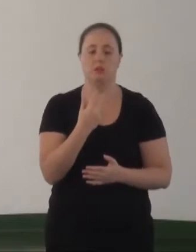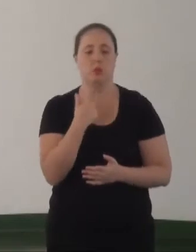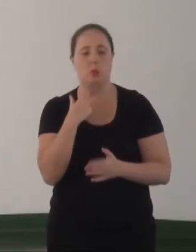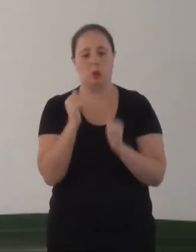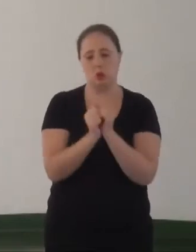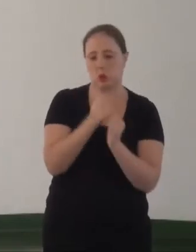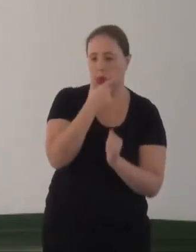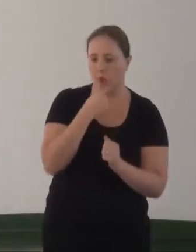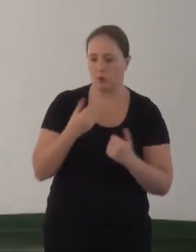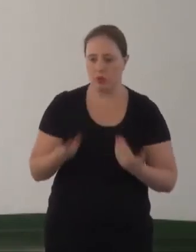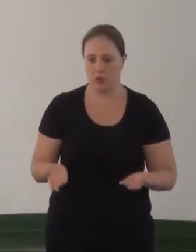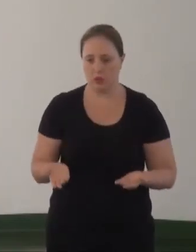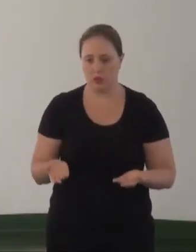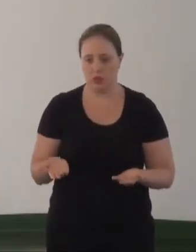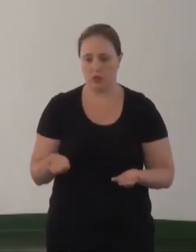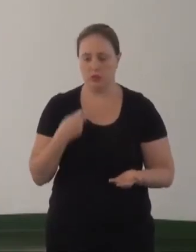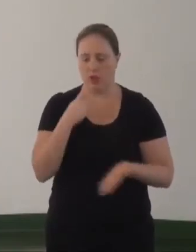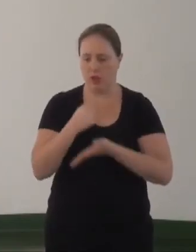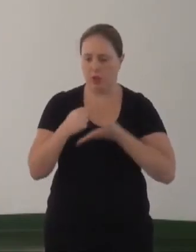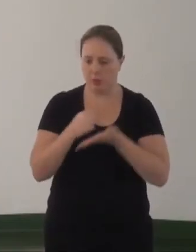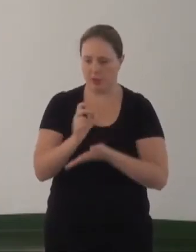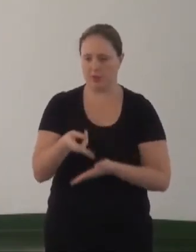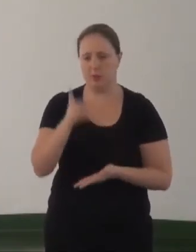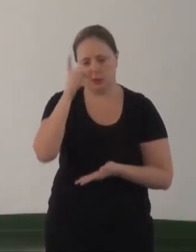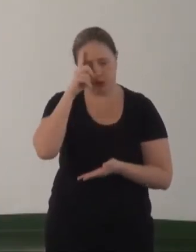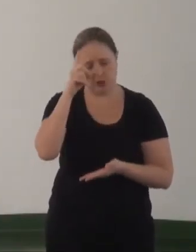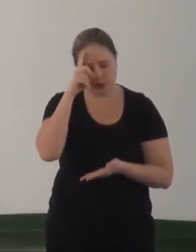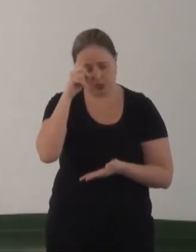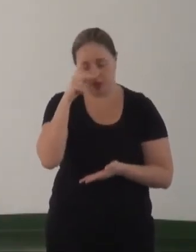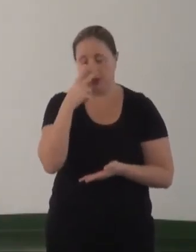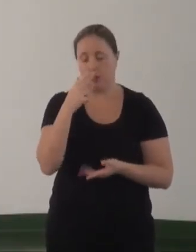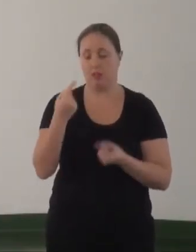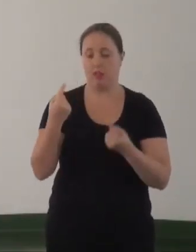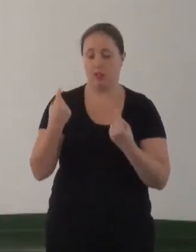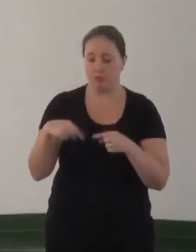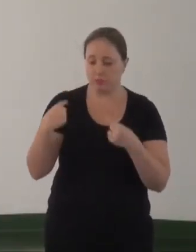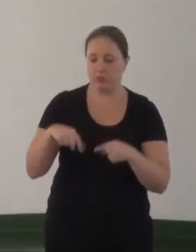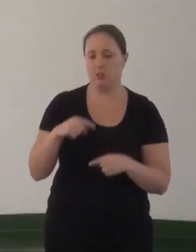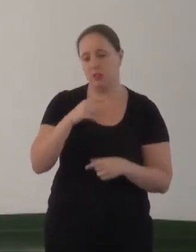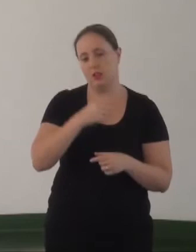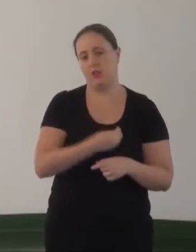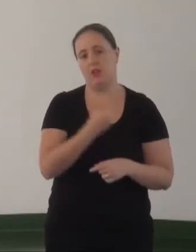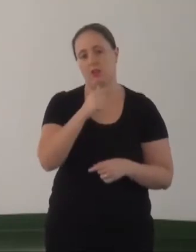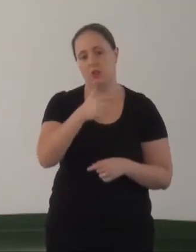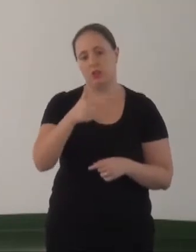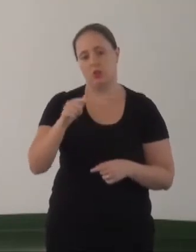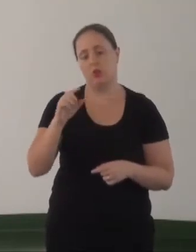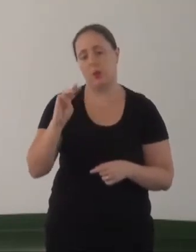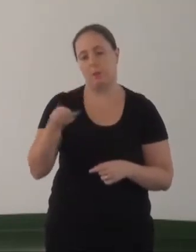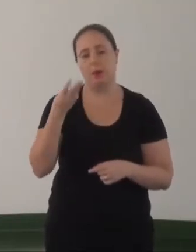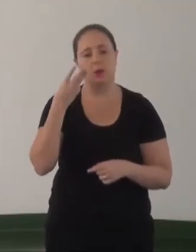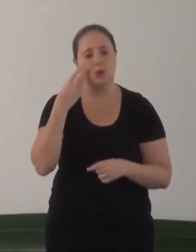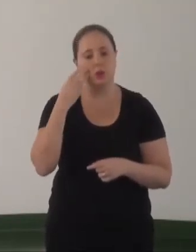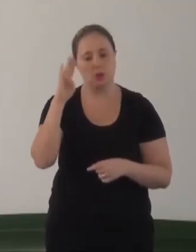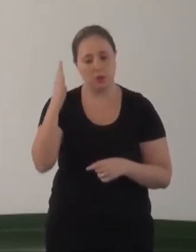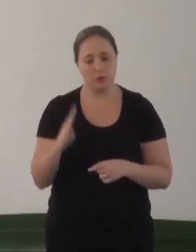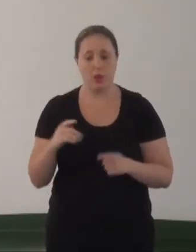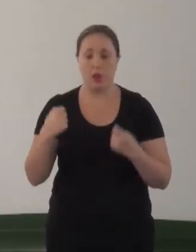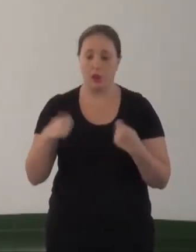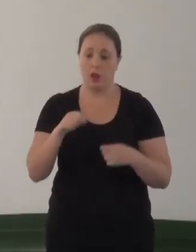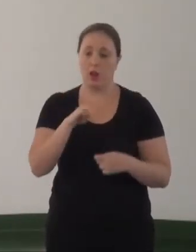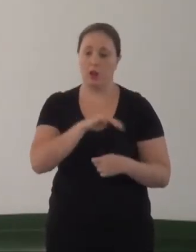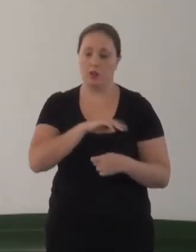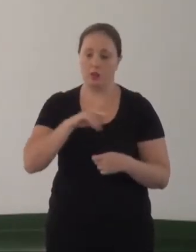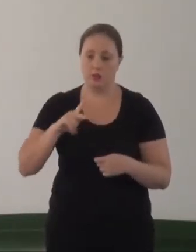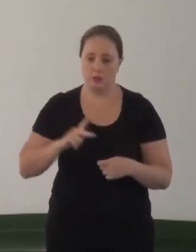homem, que não sei o quê, e esse é o embasamento que eles colocam o dia inteiro para infernizar a vida de 22 milhões de brasileiros. Então é preciso que o Ministério